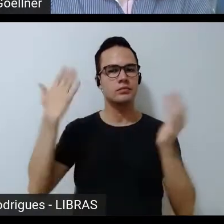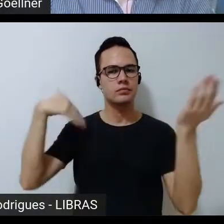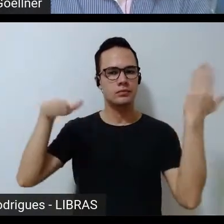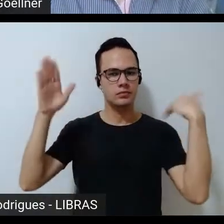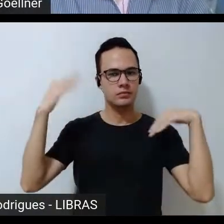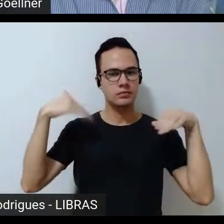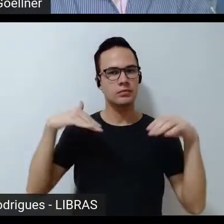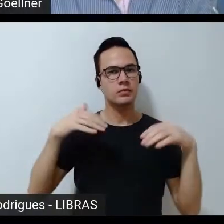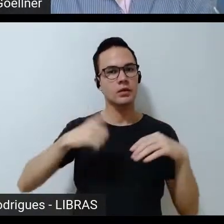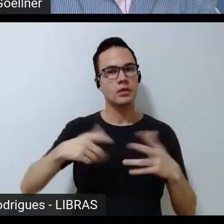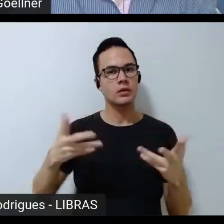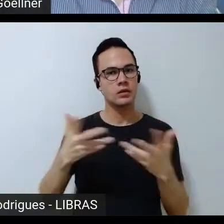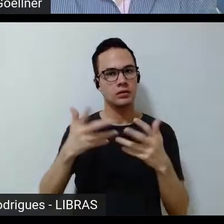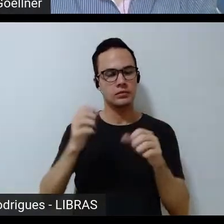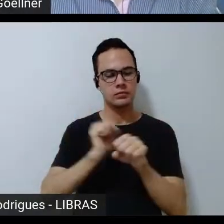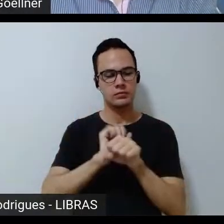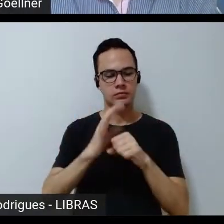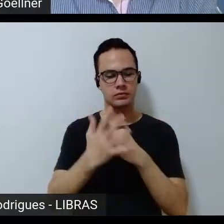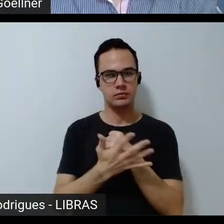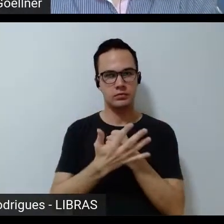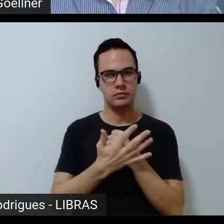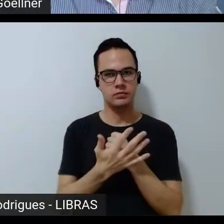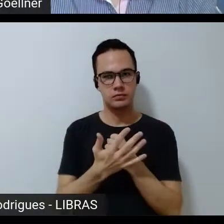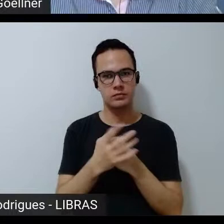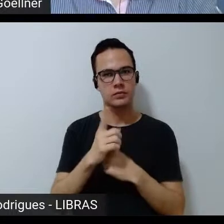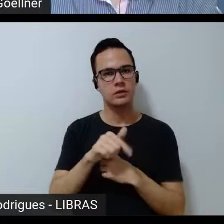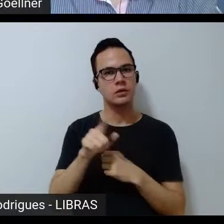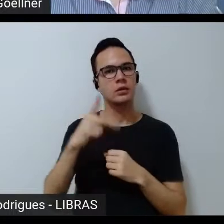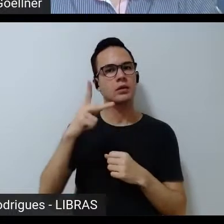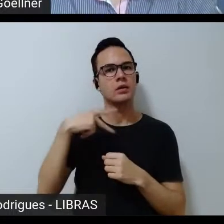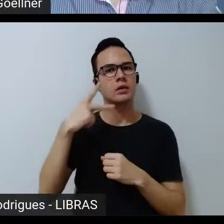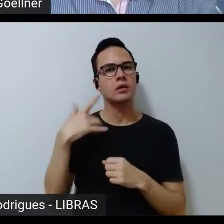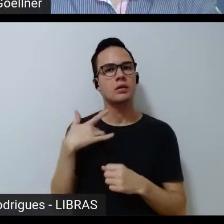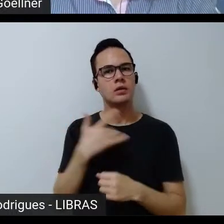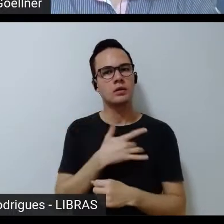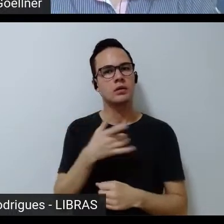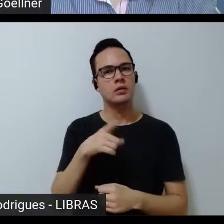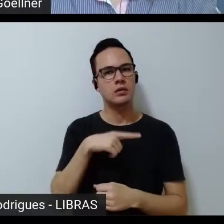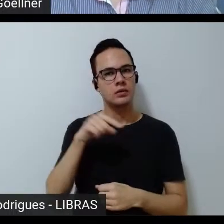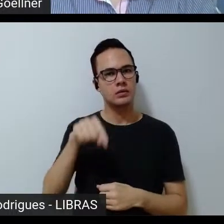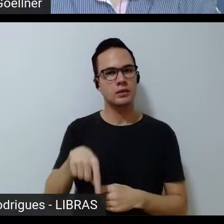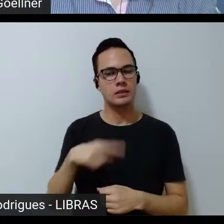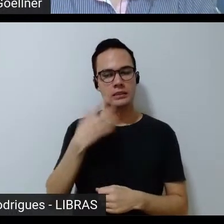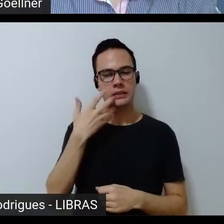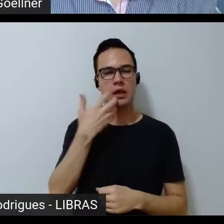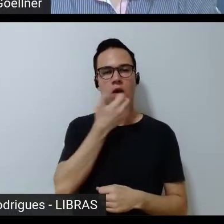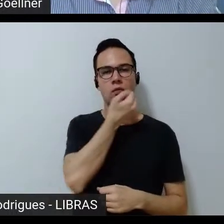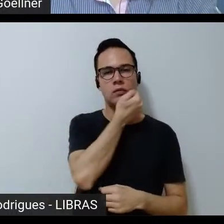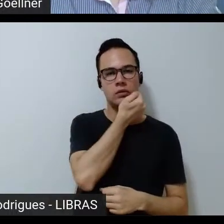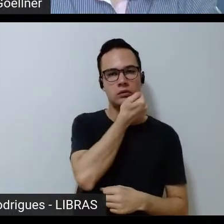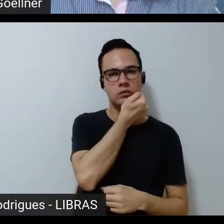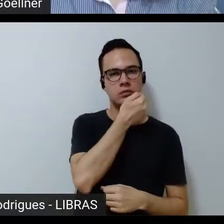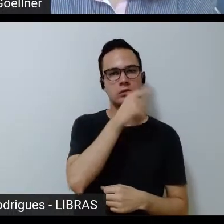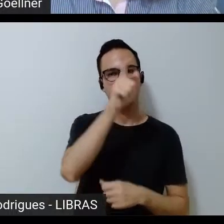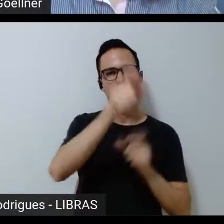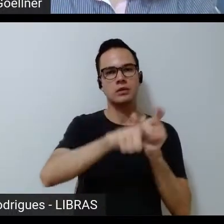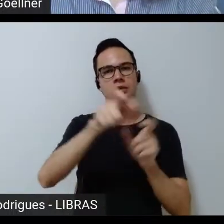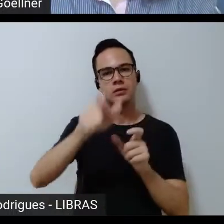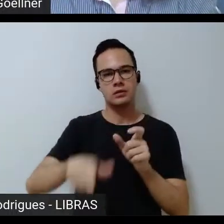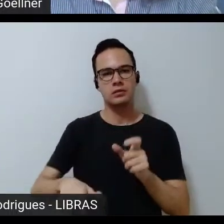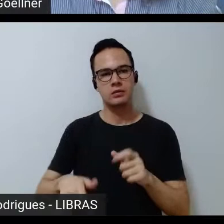a gente está em plena pandemia e qual é a política de saúde que esse país tem para salvar esse povo